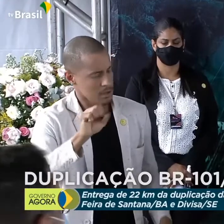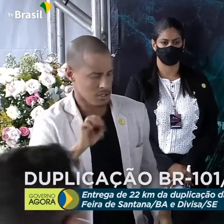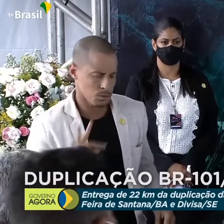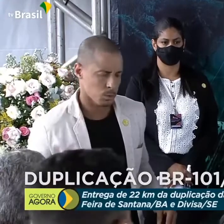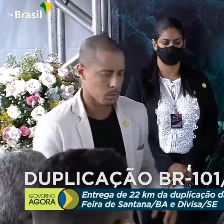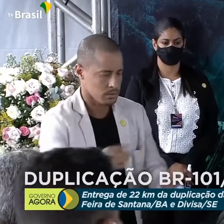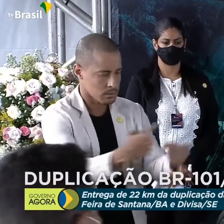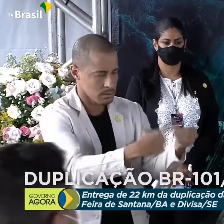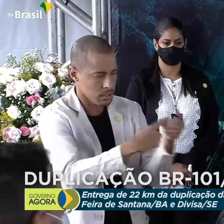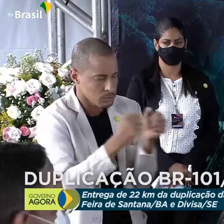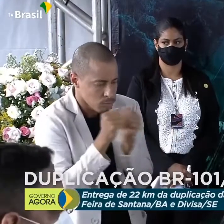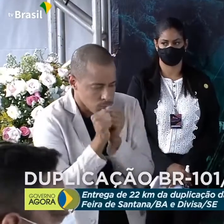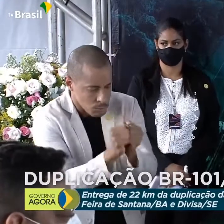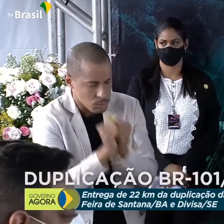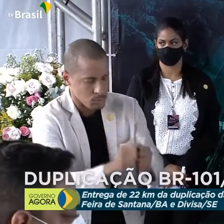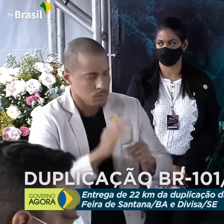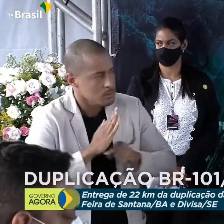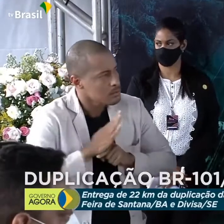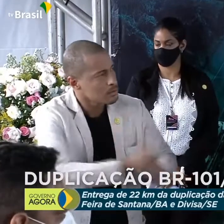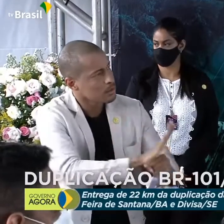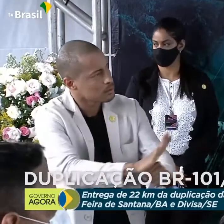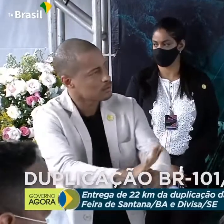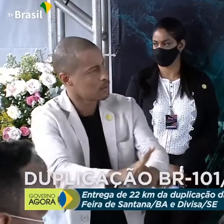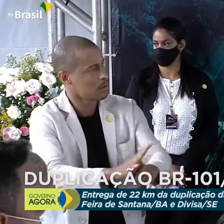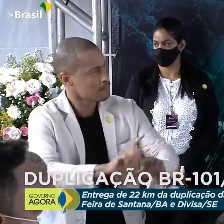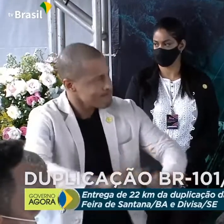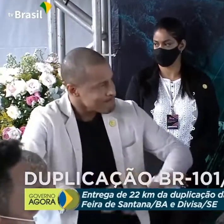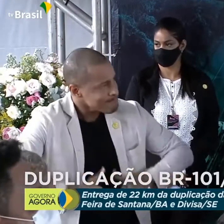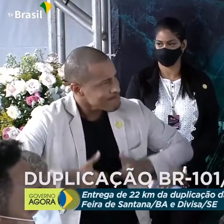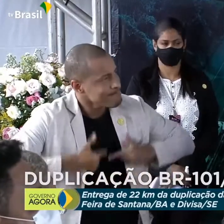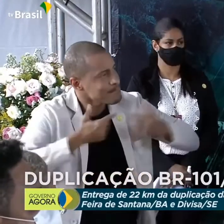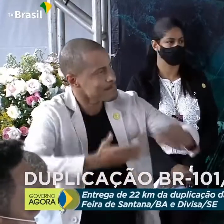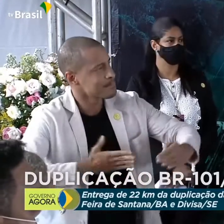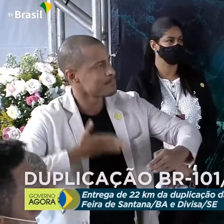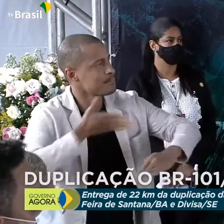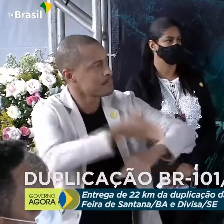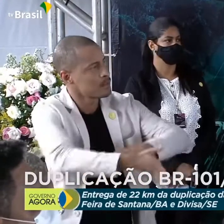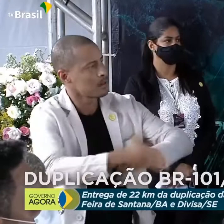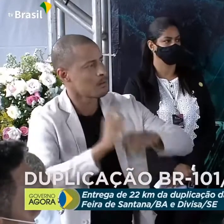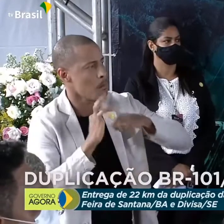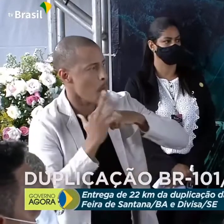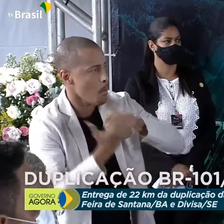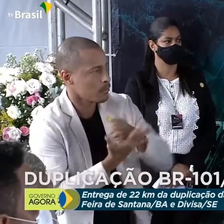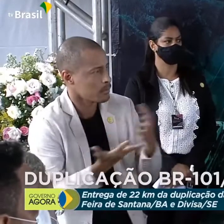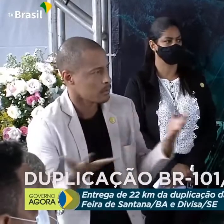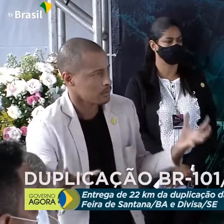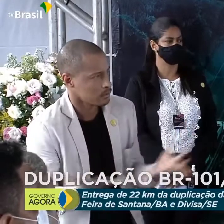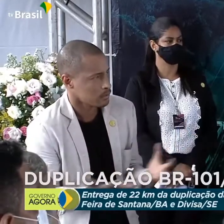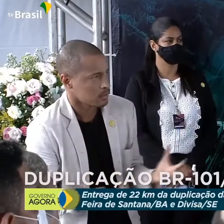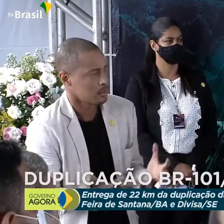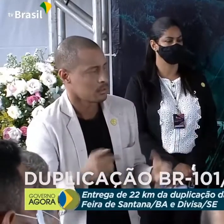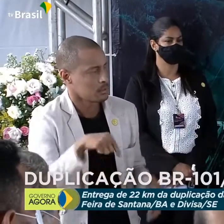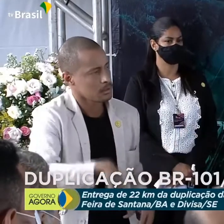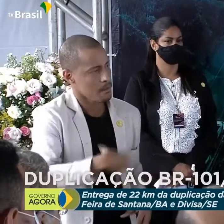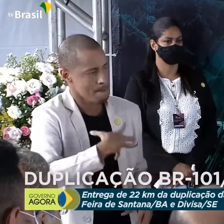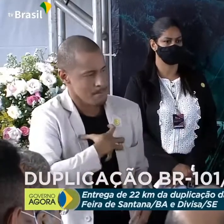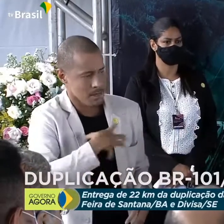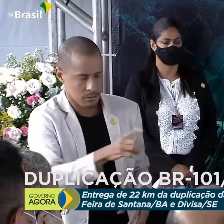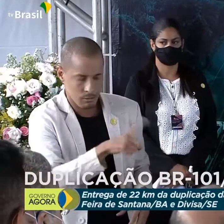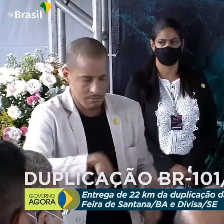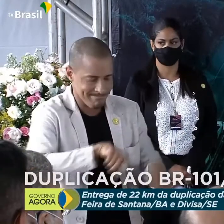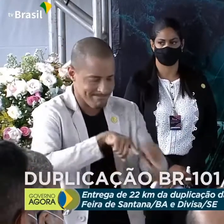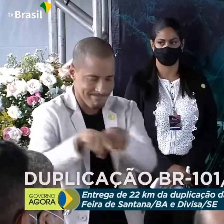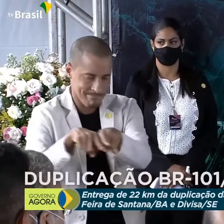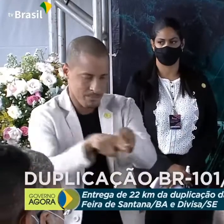Então é dessa forma que juntos vamos cada vez fazer mais. aqui na Bahia, estaremos irmanados,